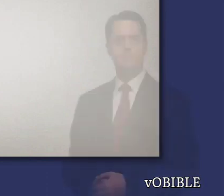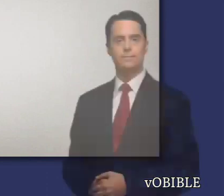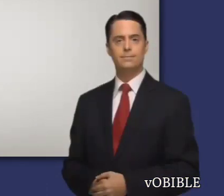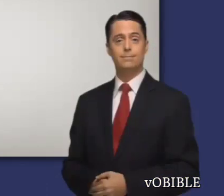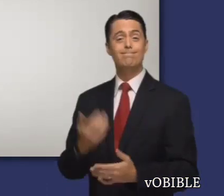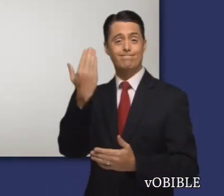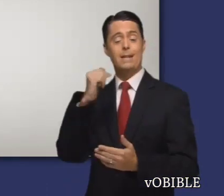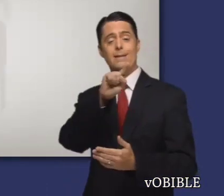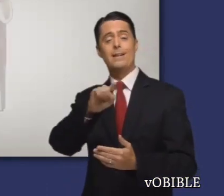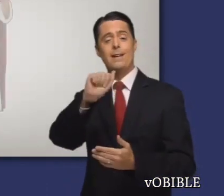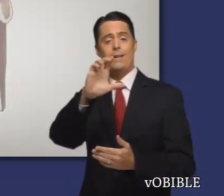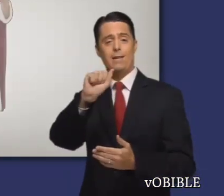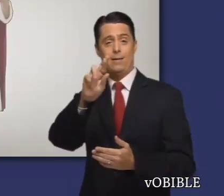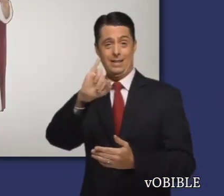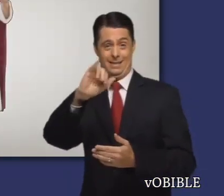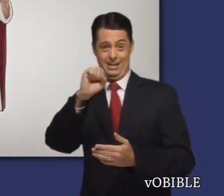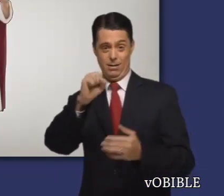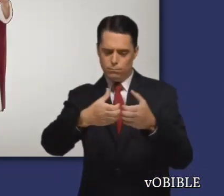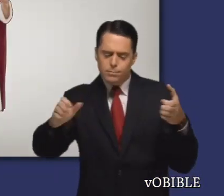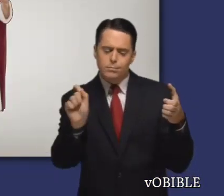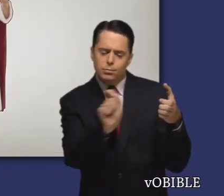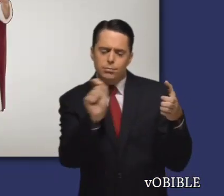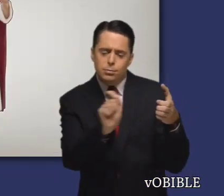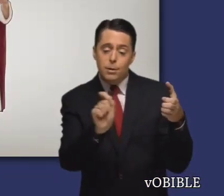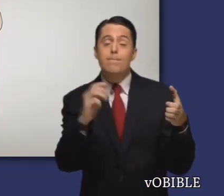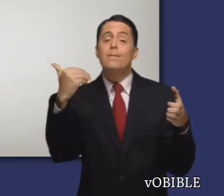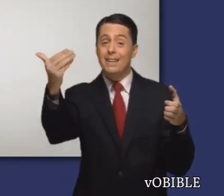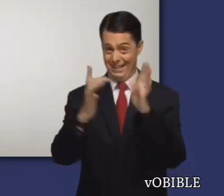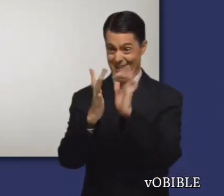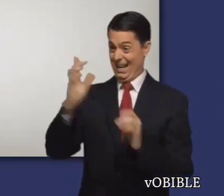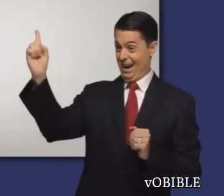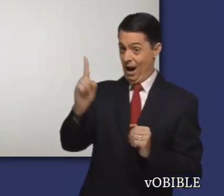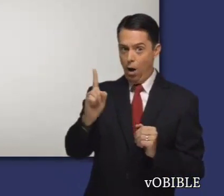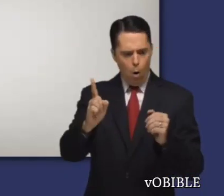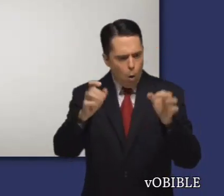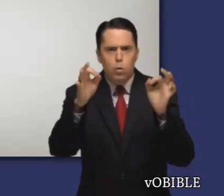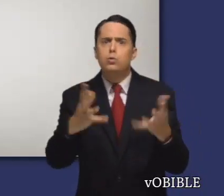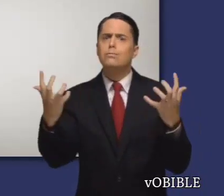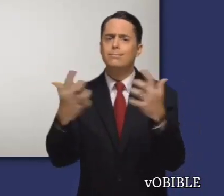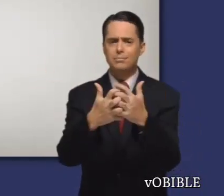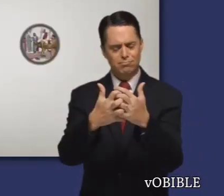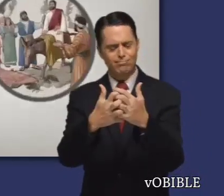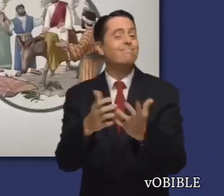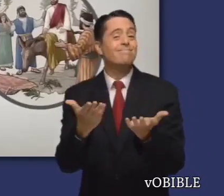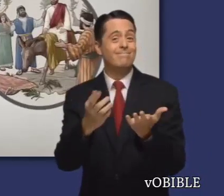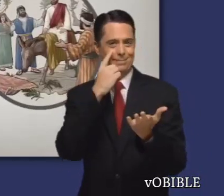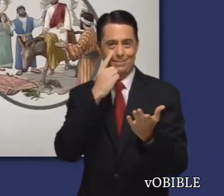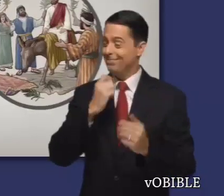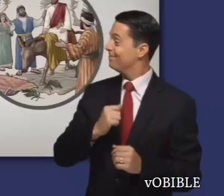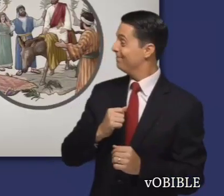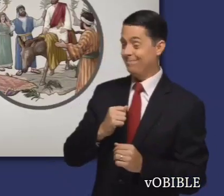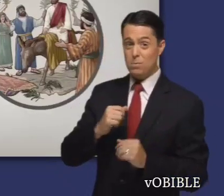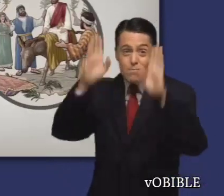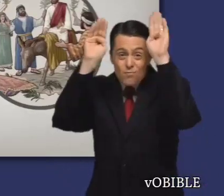Zacarías también puso por escrito varias profecías importantes sobre Jesucristo. Dijo que el futuro rey del reino de